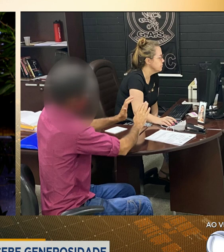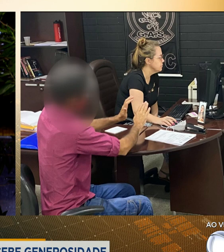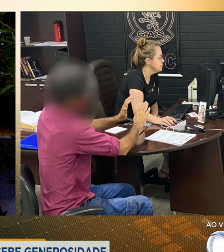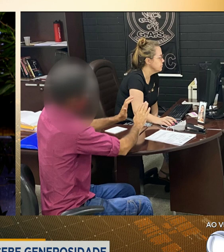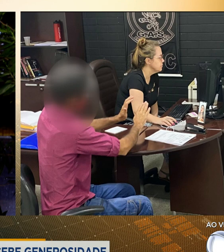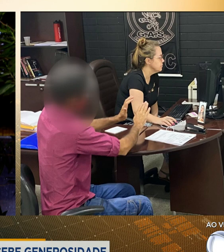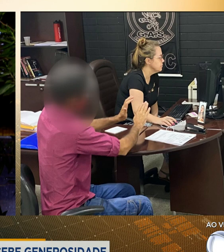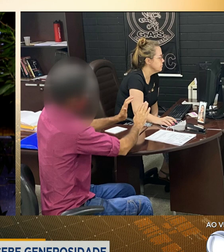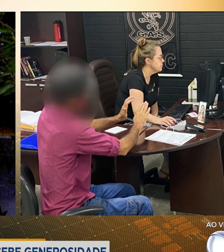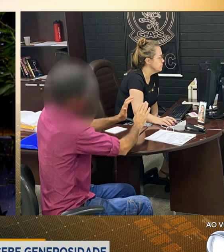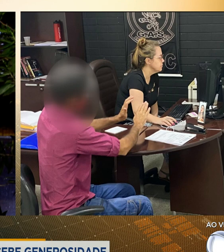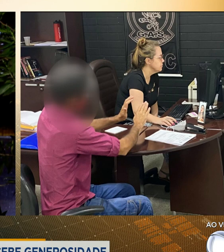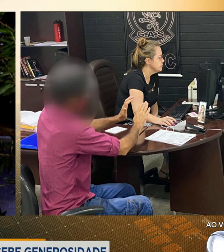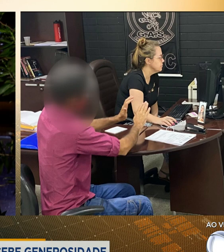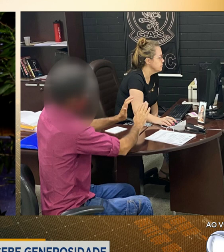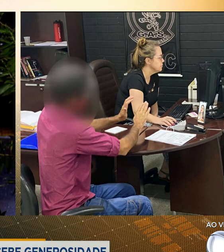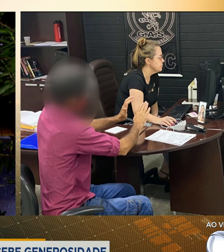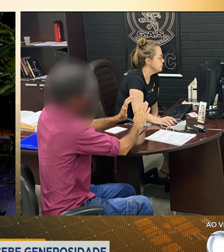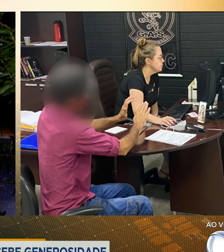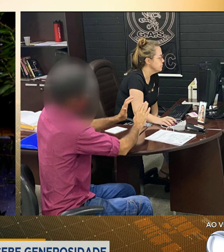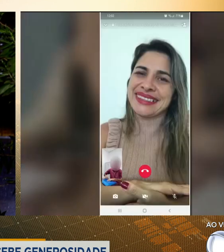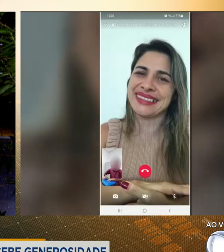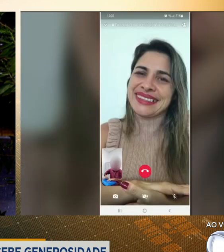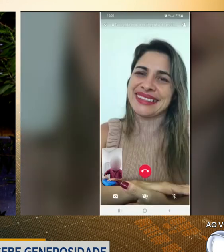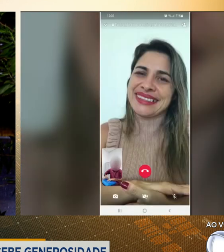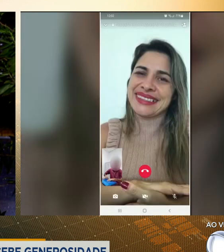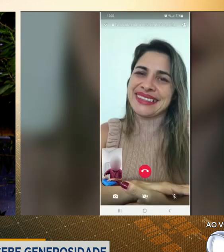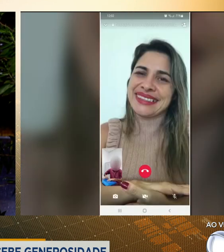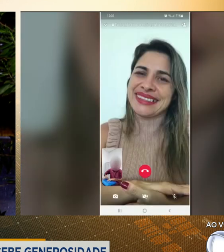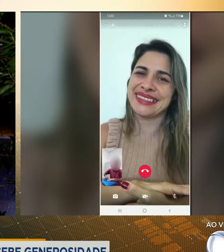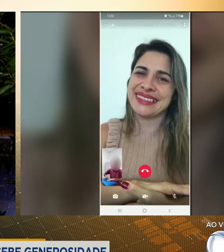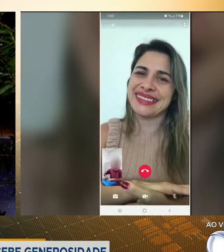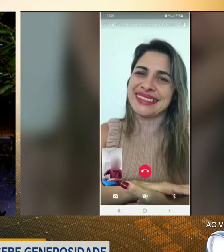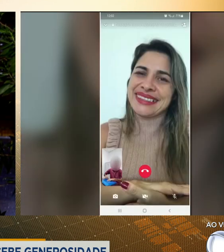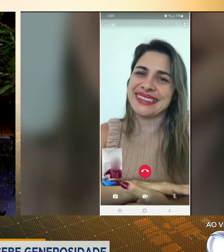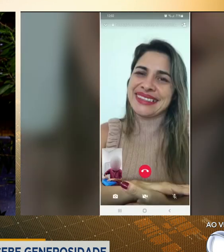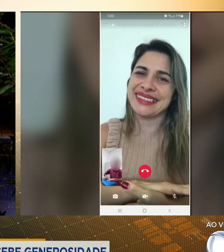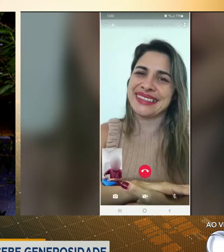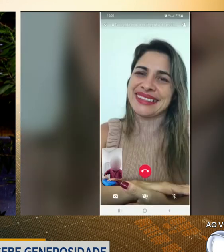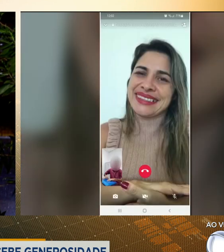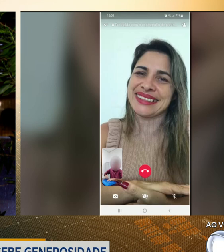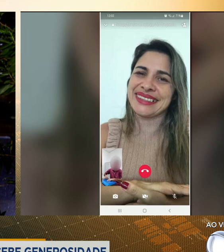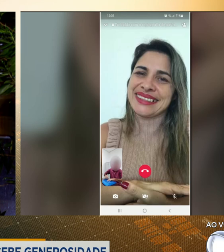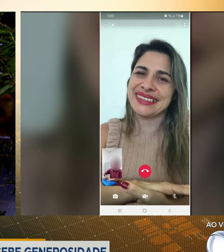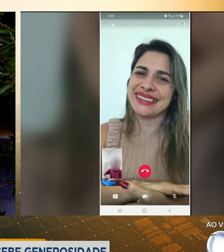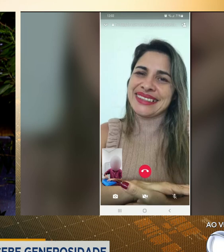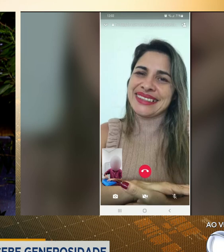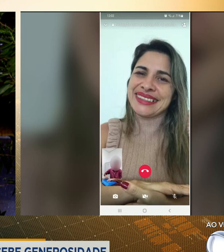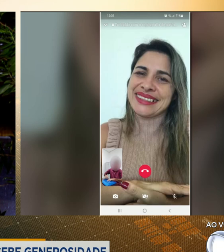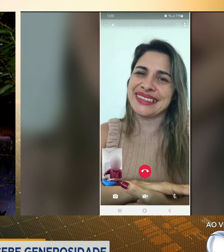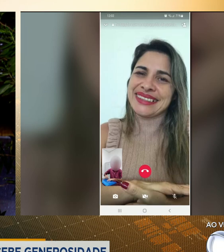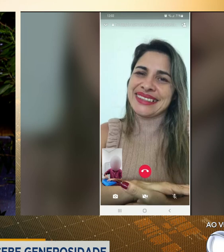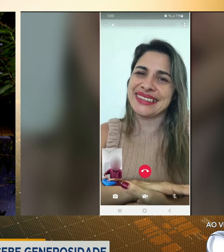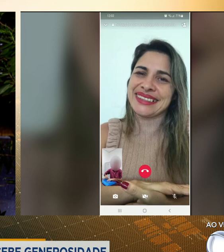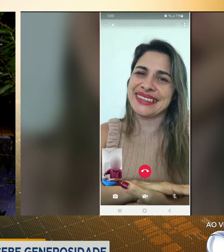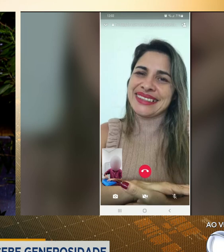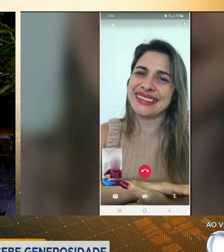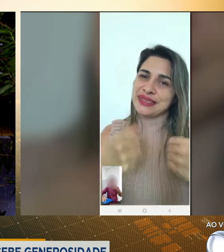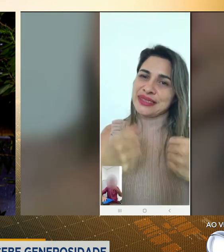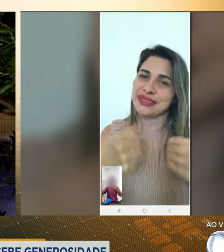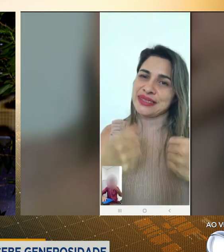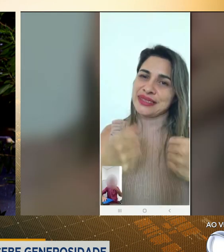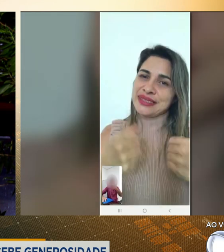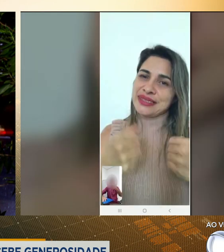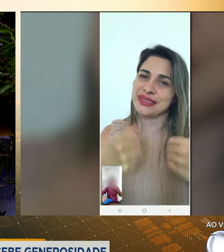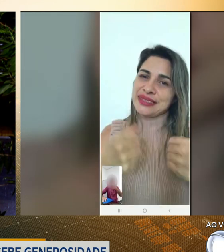Agora, partir desse momento, né, Kate, você percebeu, inclusive você estava me falando aqui que agora despertou